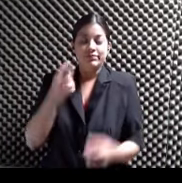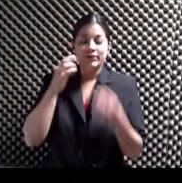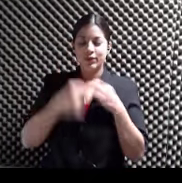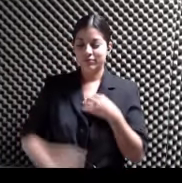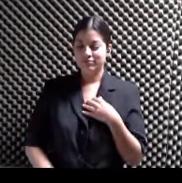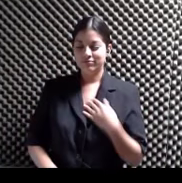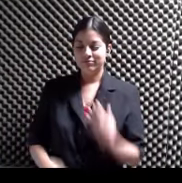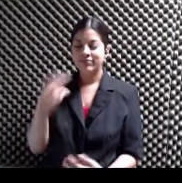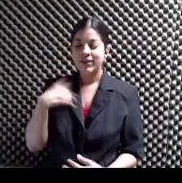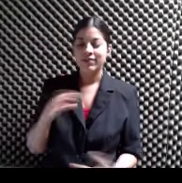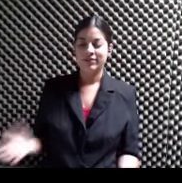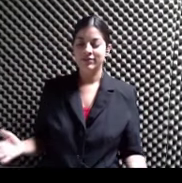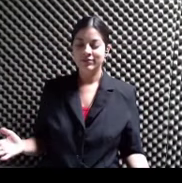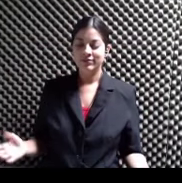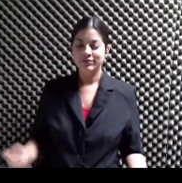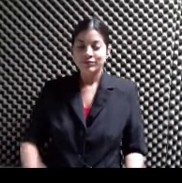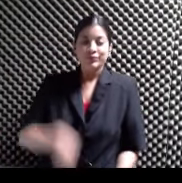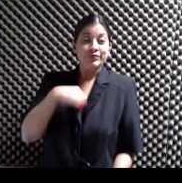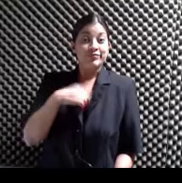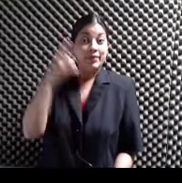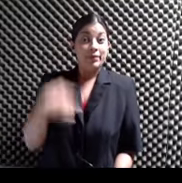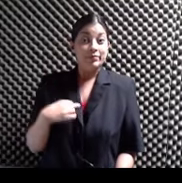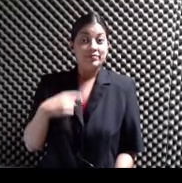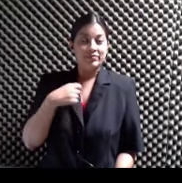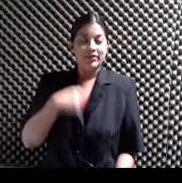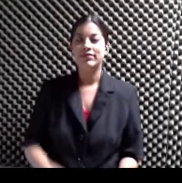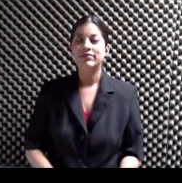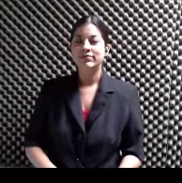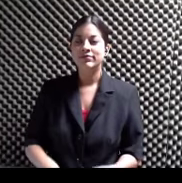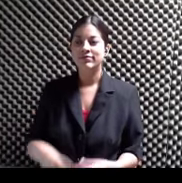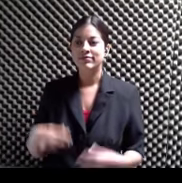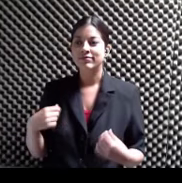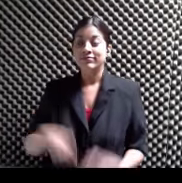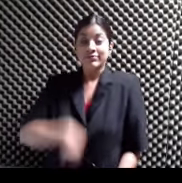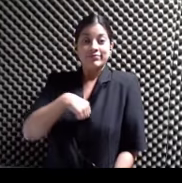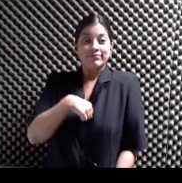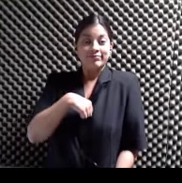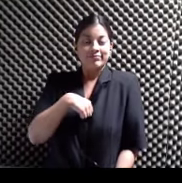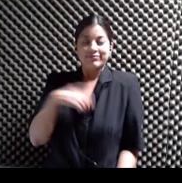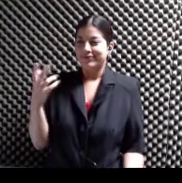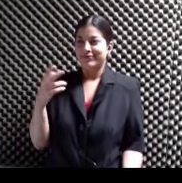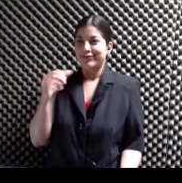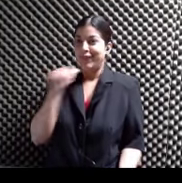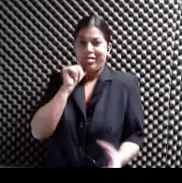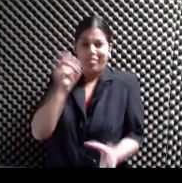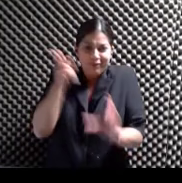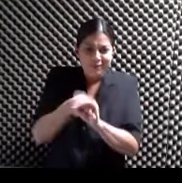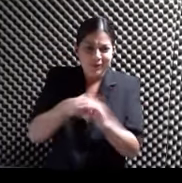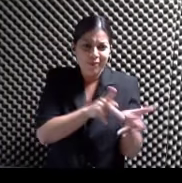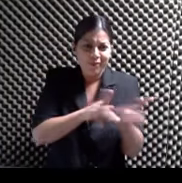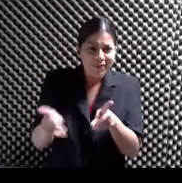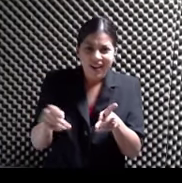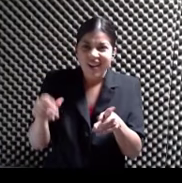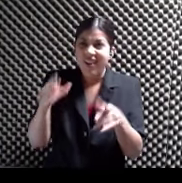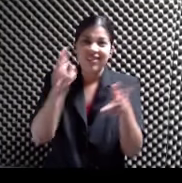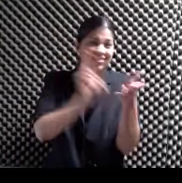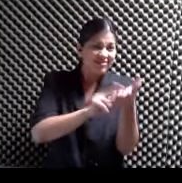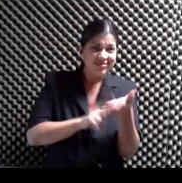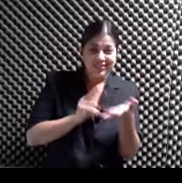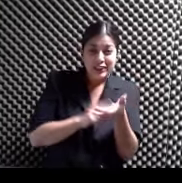Ahora mírame sin él Ahora mírame con él Sin él Con él No te metas en un plan Sin contrato Que te quede chiquito Con el plan de GoFund AT